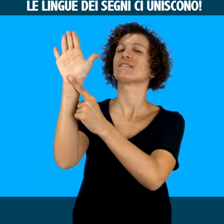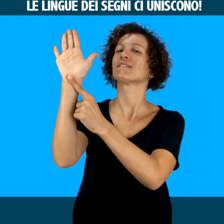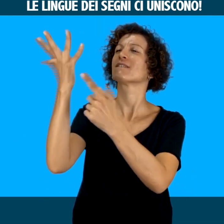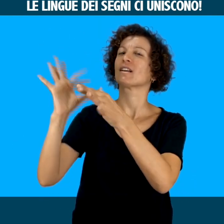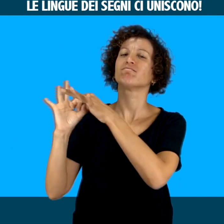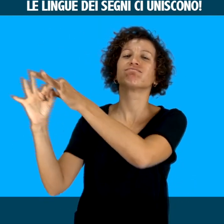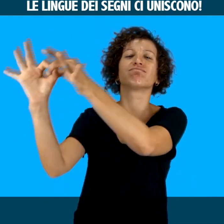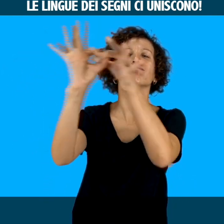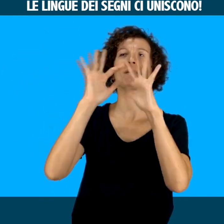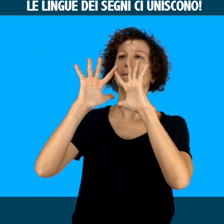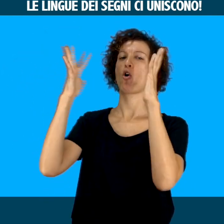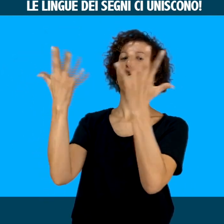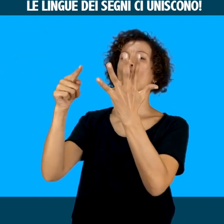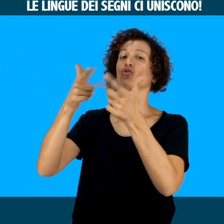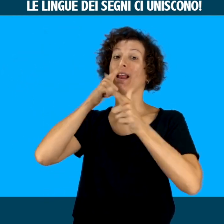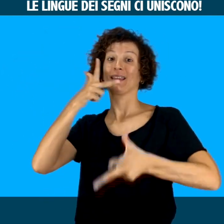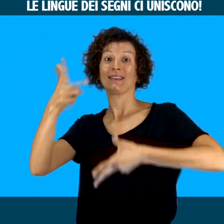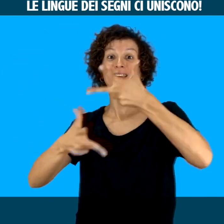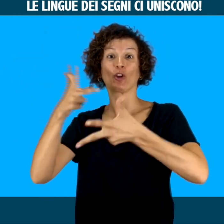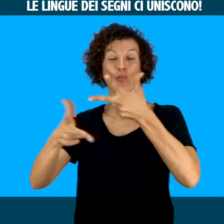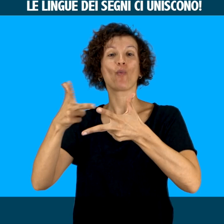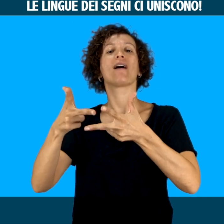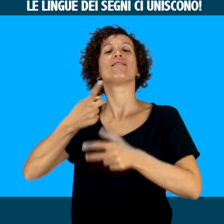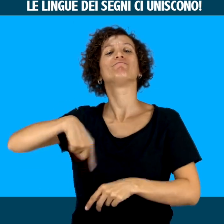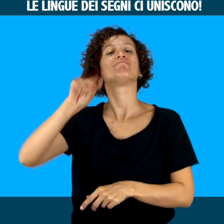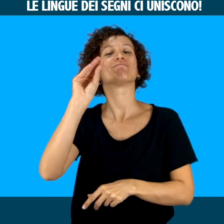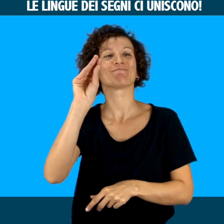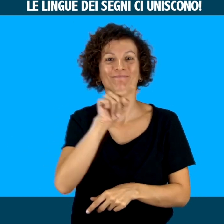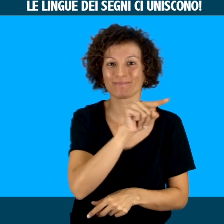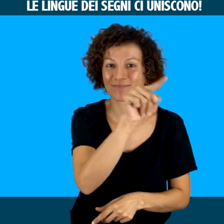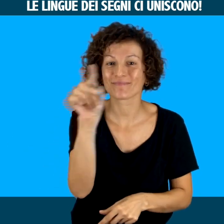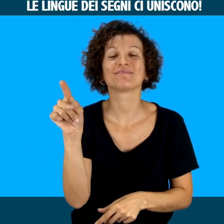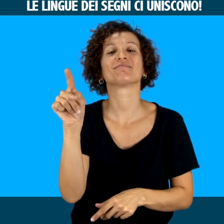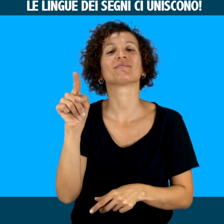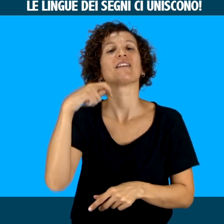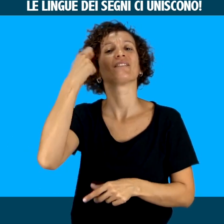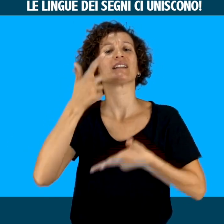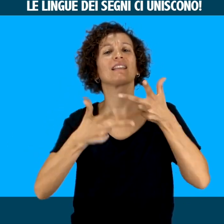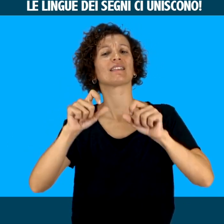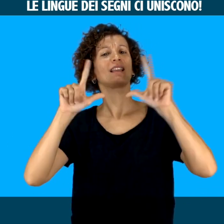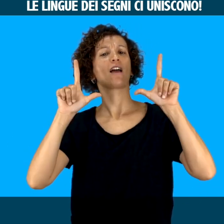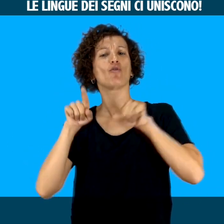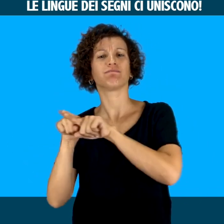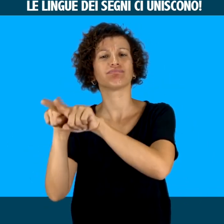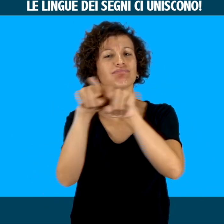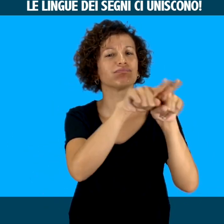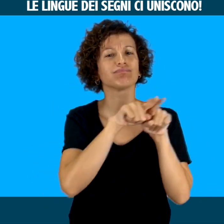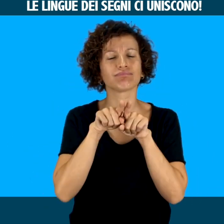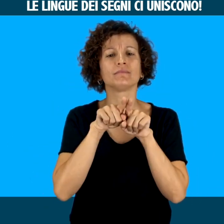differenti lingue dei segni del mondo. In questa edizione vogliamo in particolare mostrare al mondo l'unità